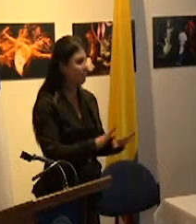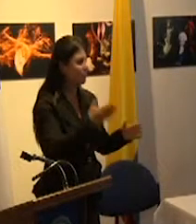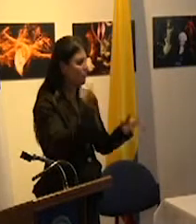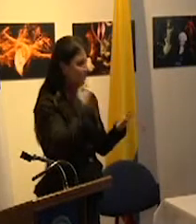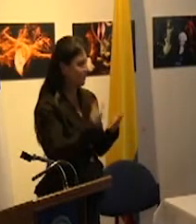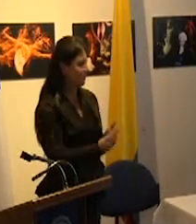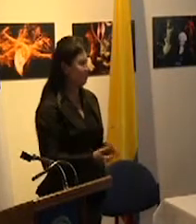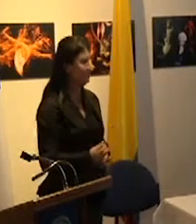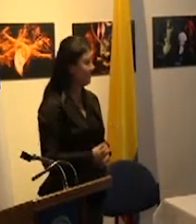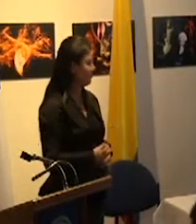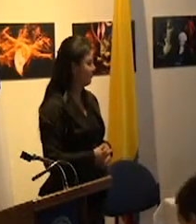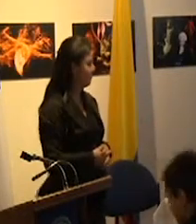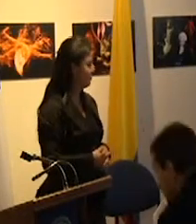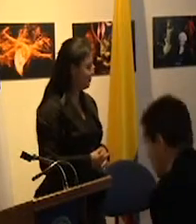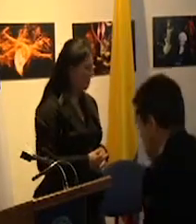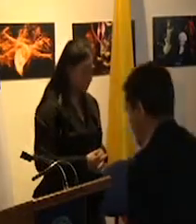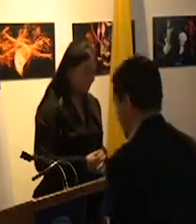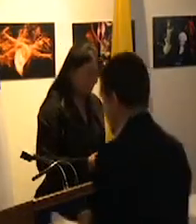muchas gracias